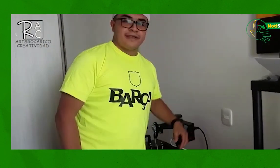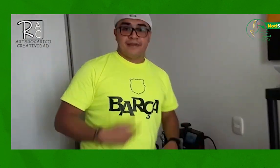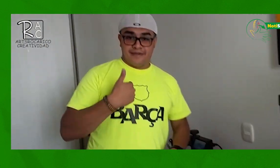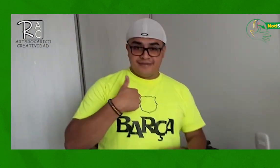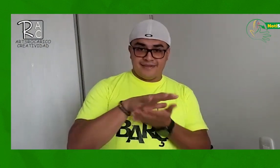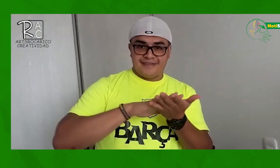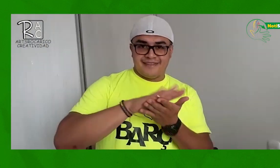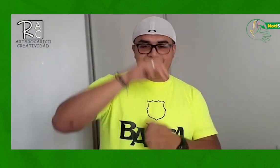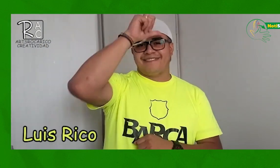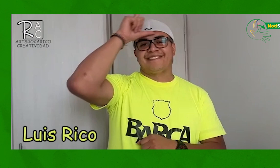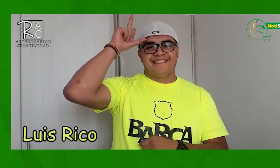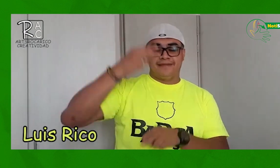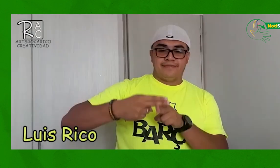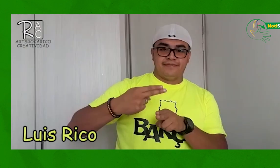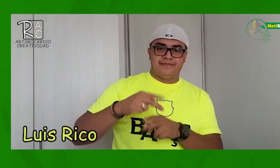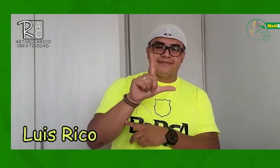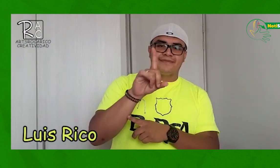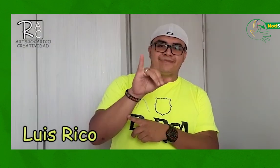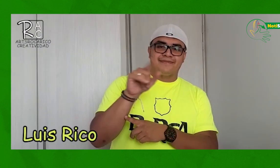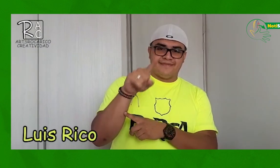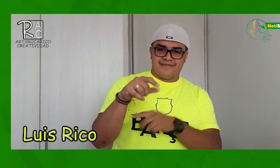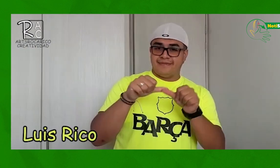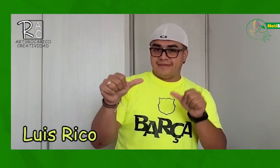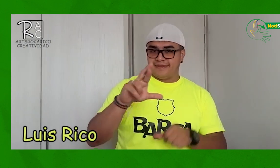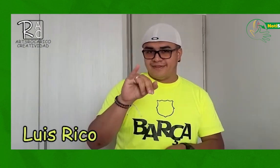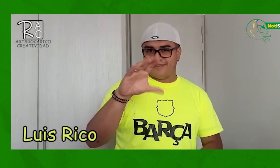Mi seña es esta. Mi nombre es Luis Rico